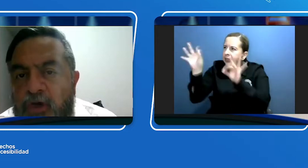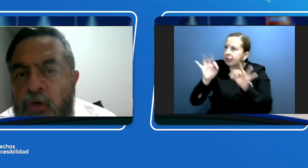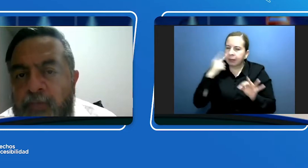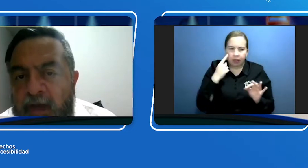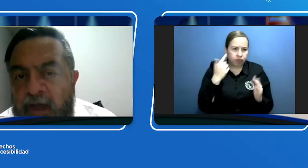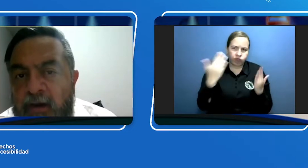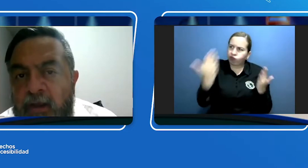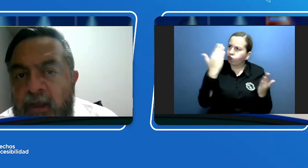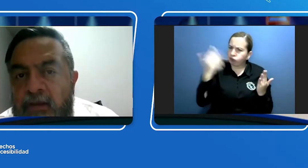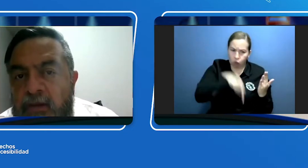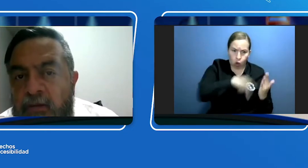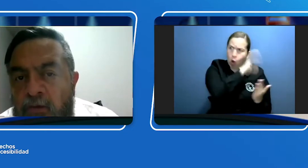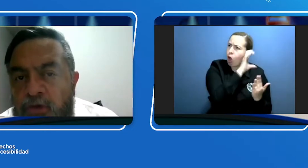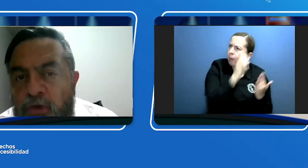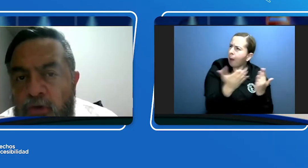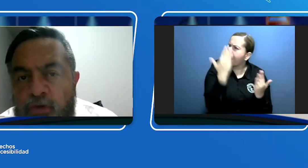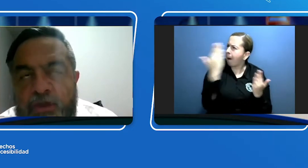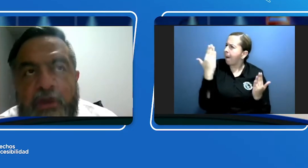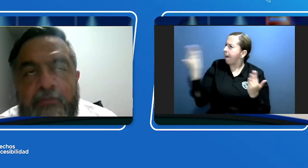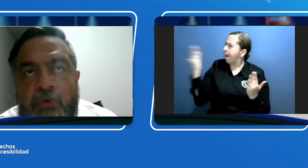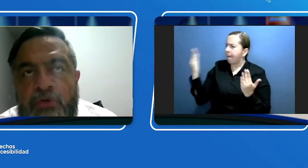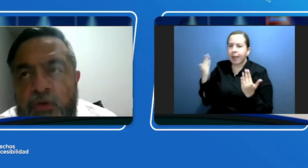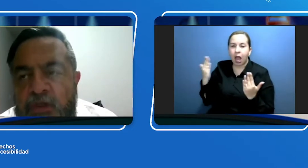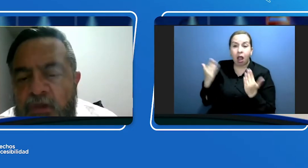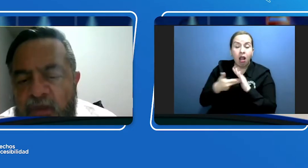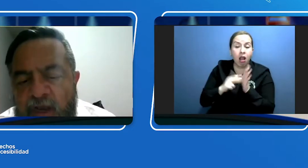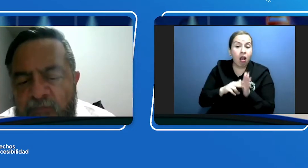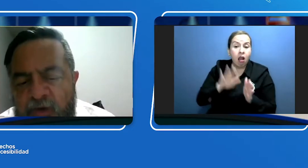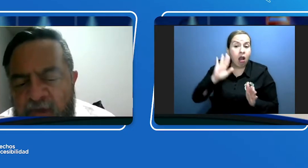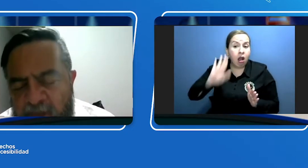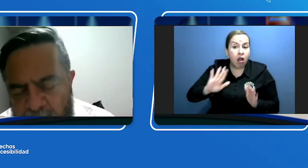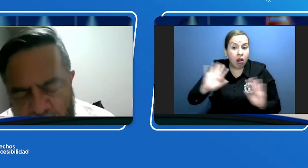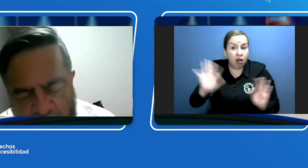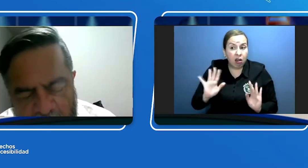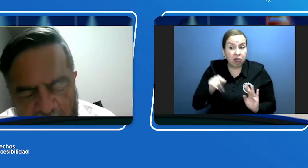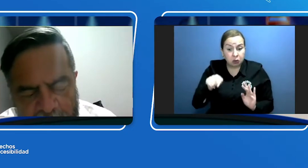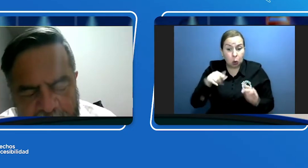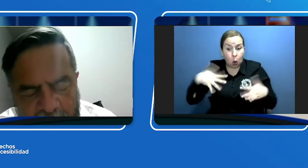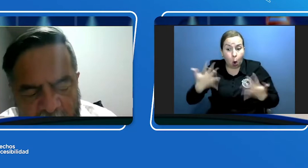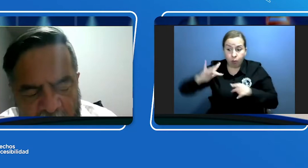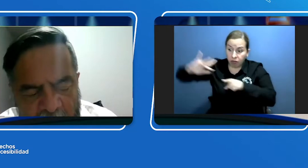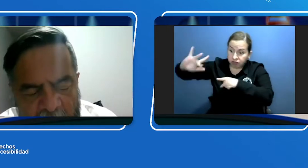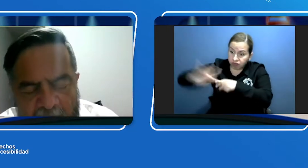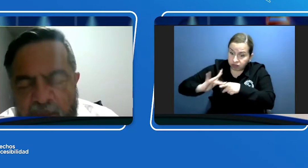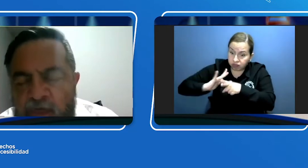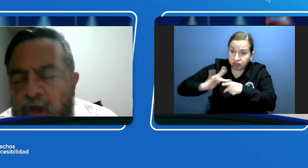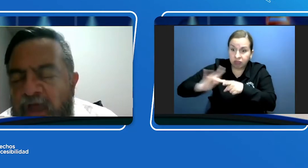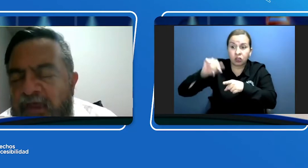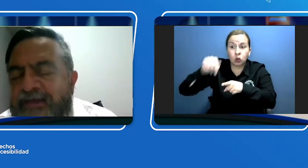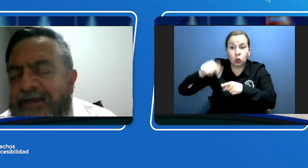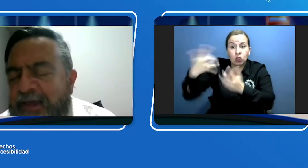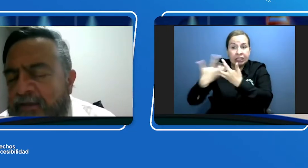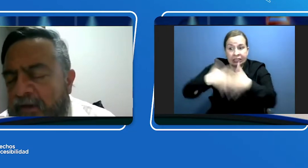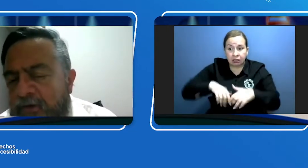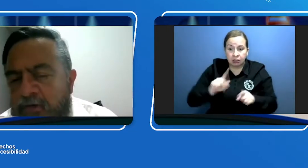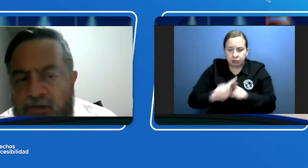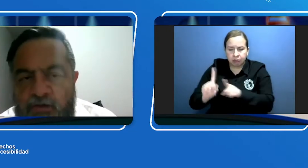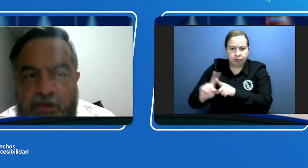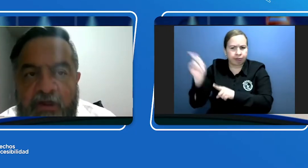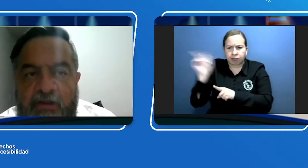comparar no solo desde el punto de vista de la implementación misma de los sistemas, sino de las exigencias regulatorias que se